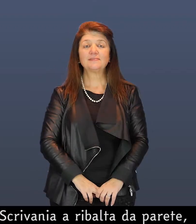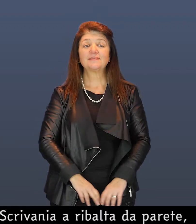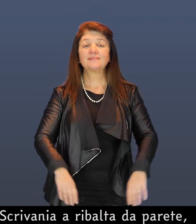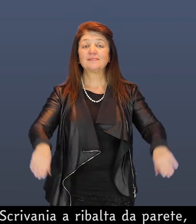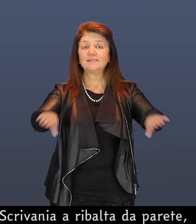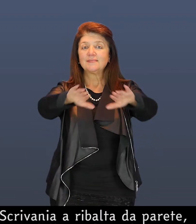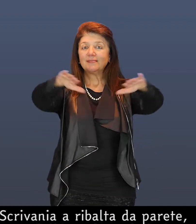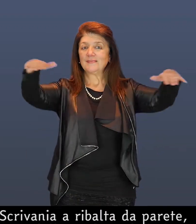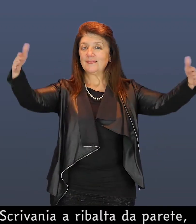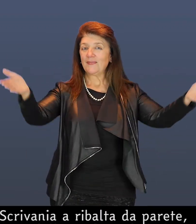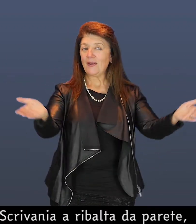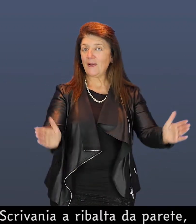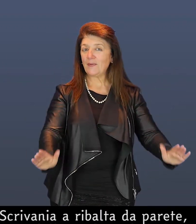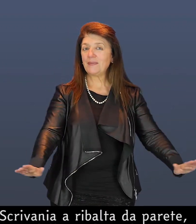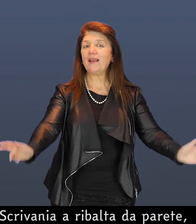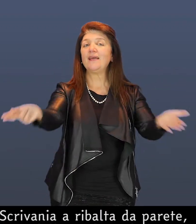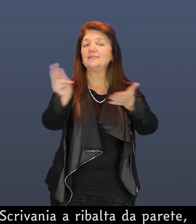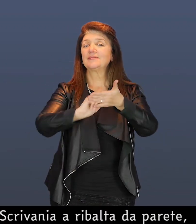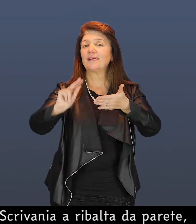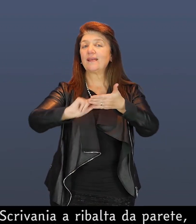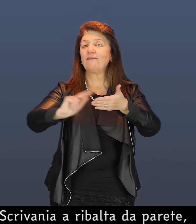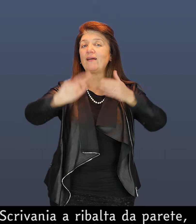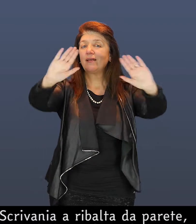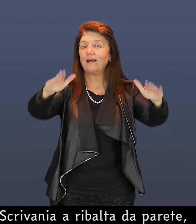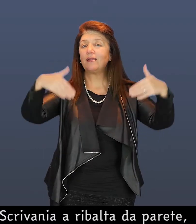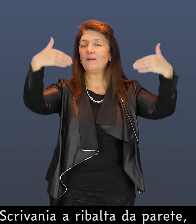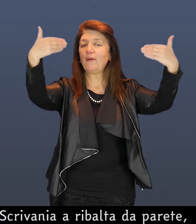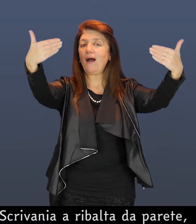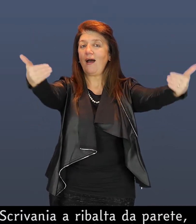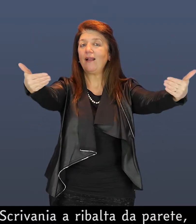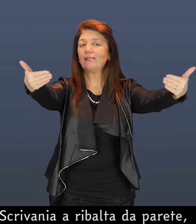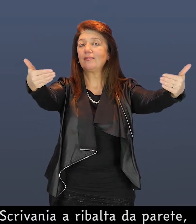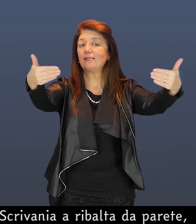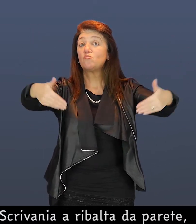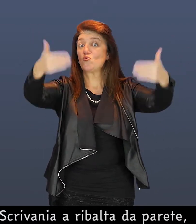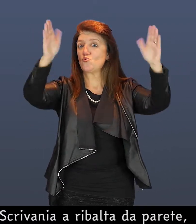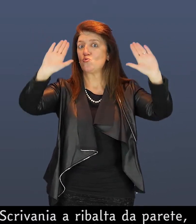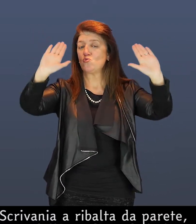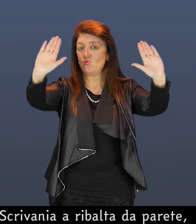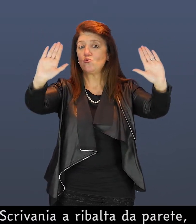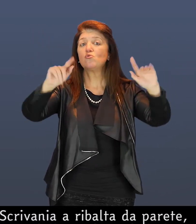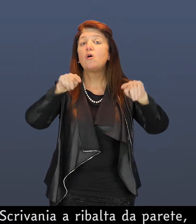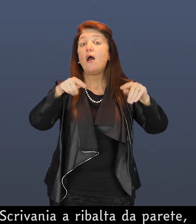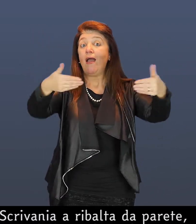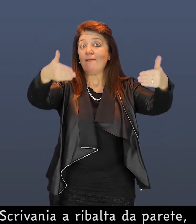Scrivania ribalta da parete, con scene dell'assedio e della battaglia di Torino del 1706